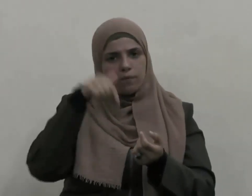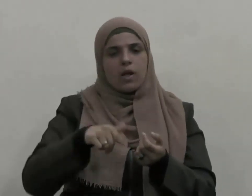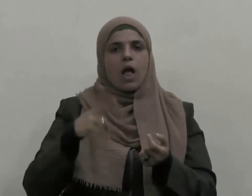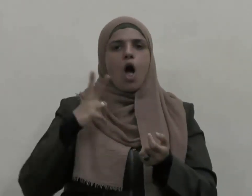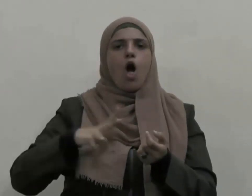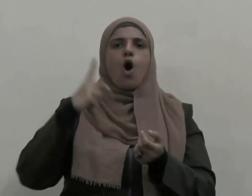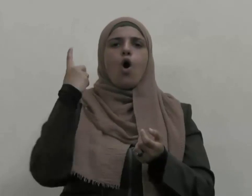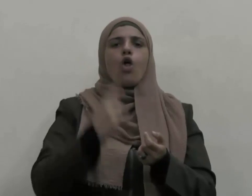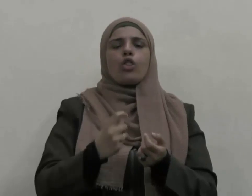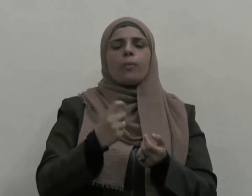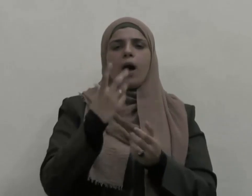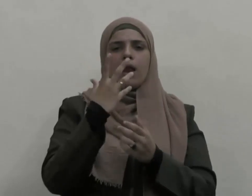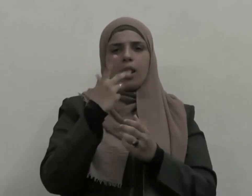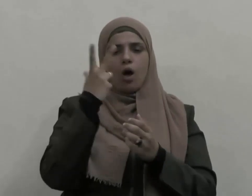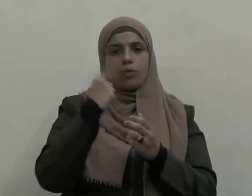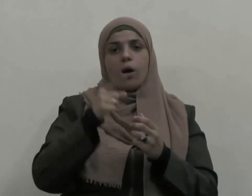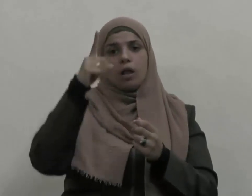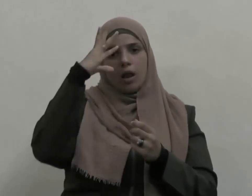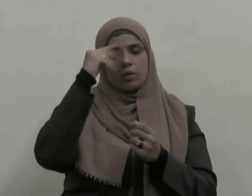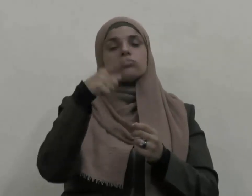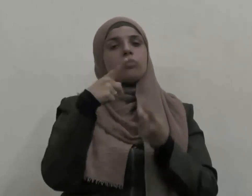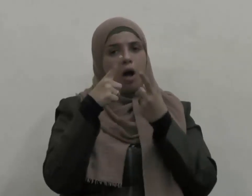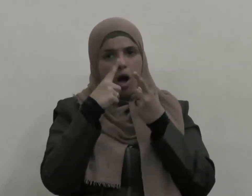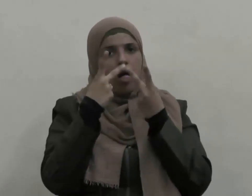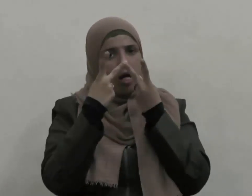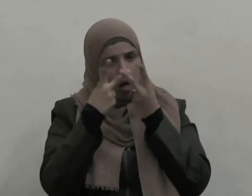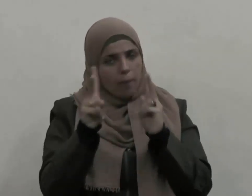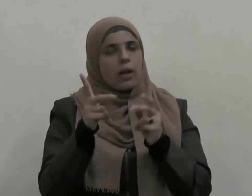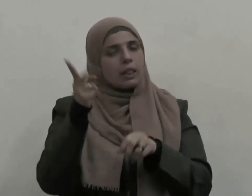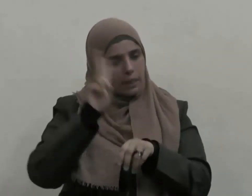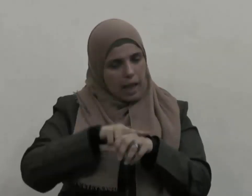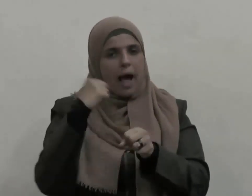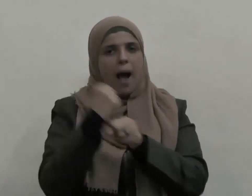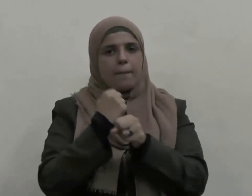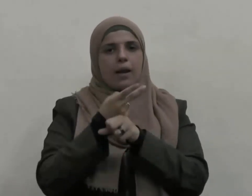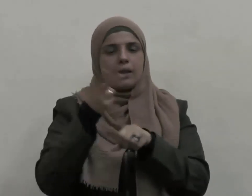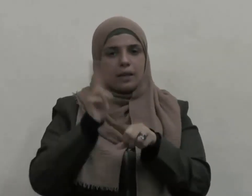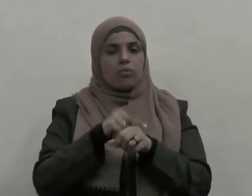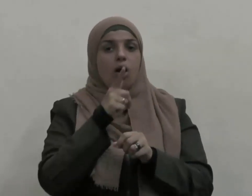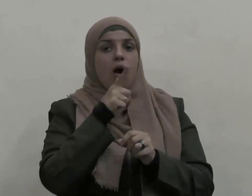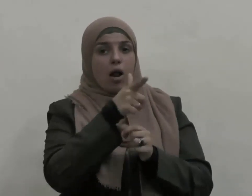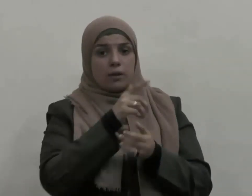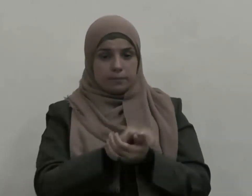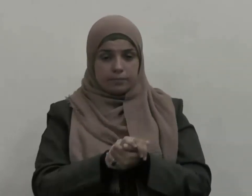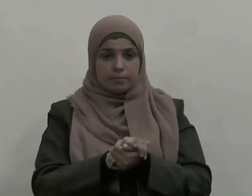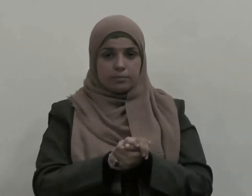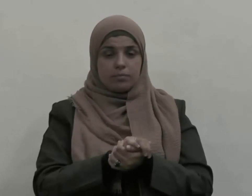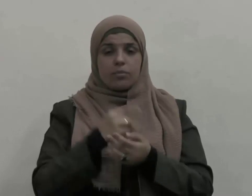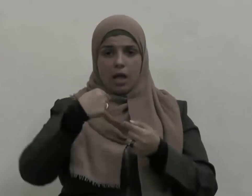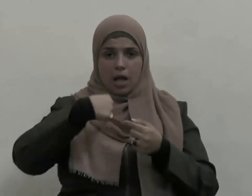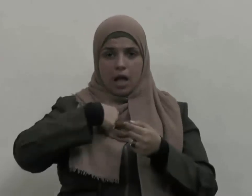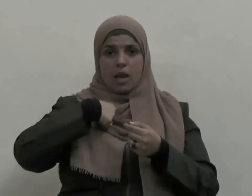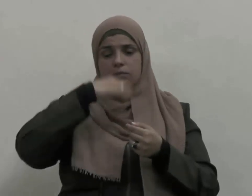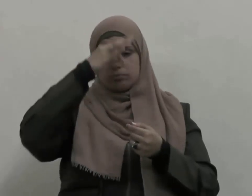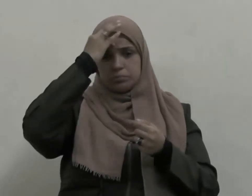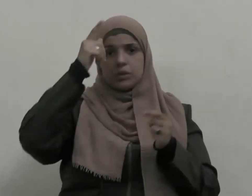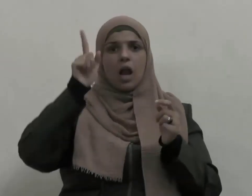عنه هذا الأمر مرة أخرى وقال إنما جرأكم علي حلمي